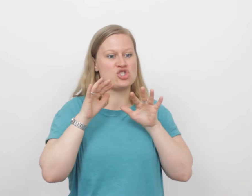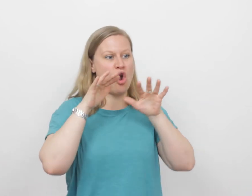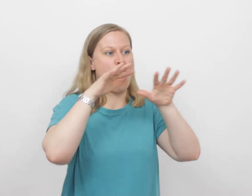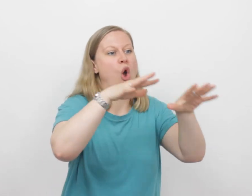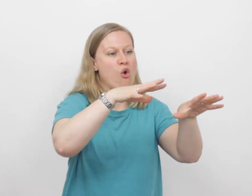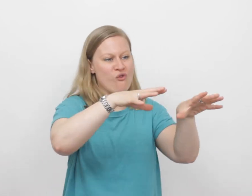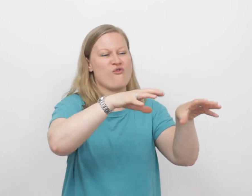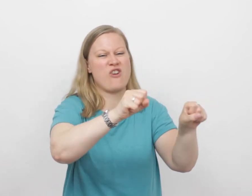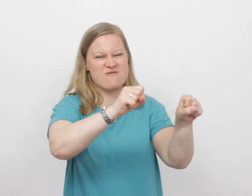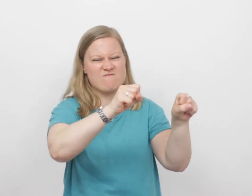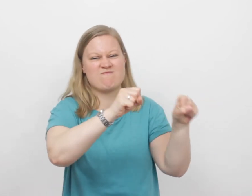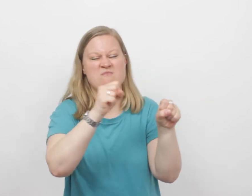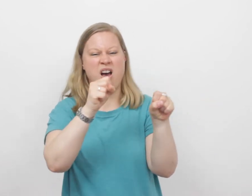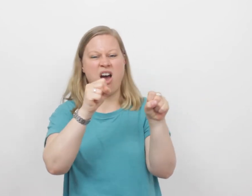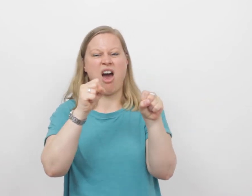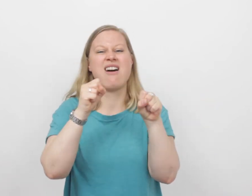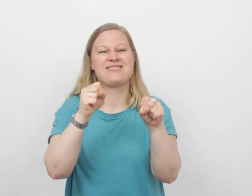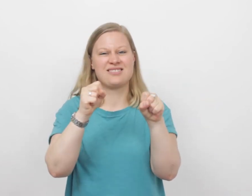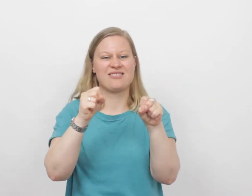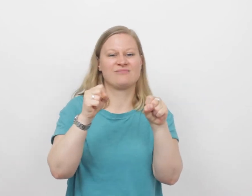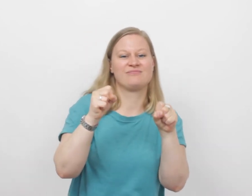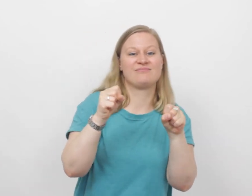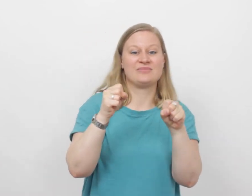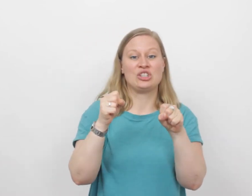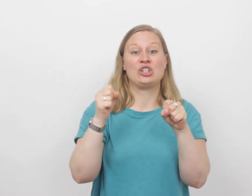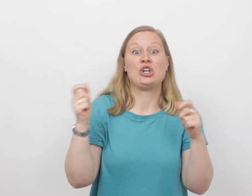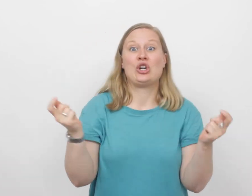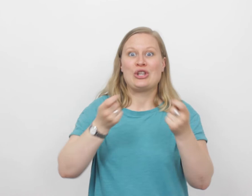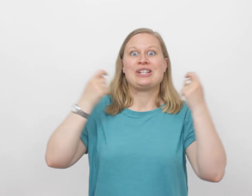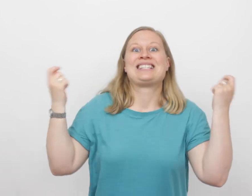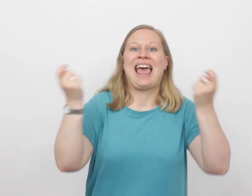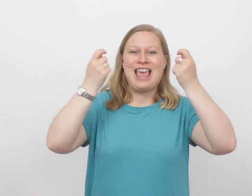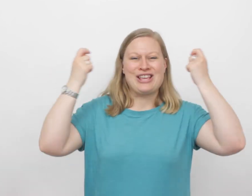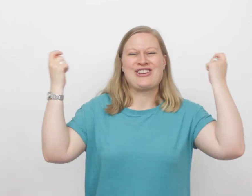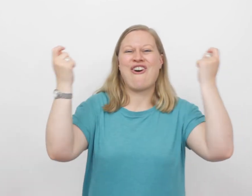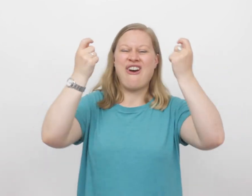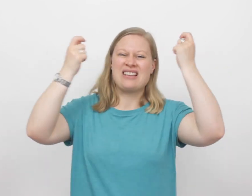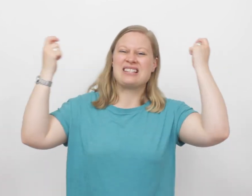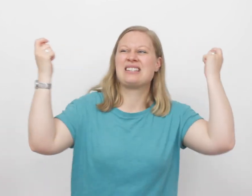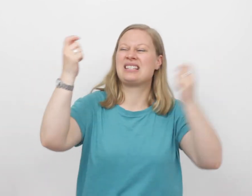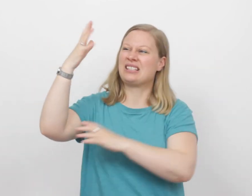overmand De zege is